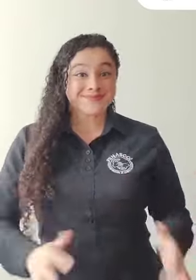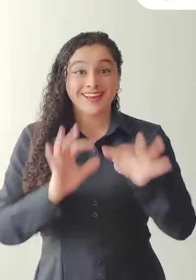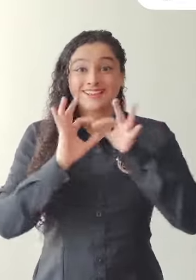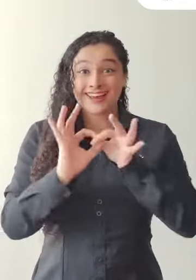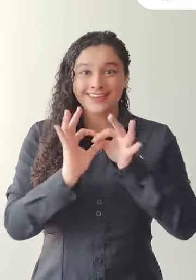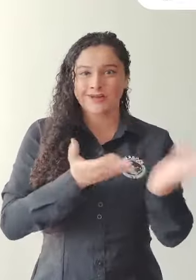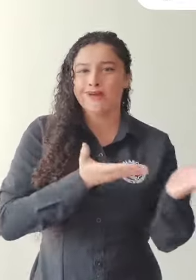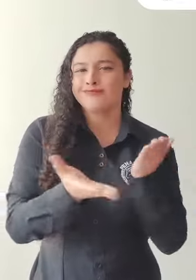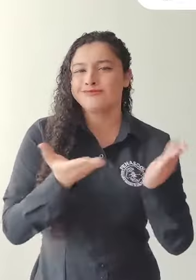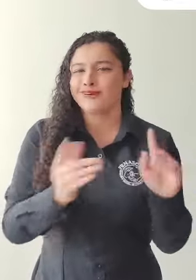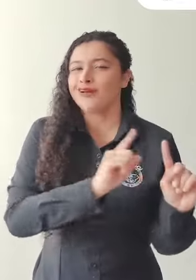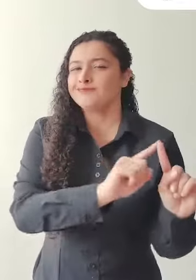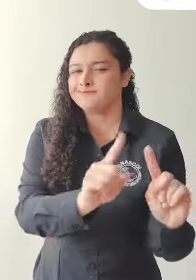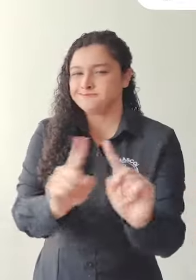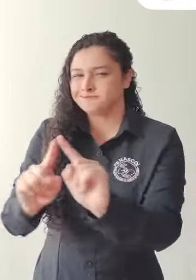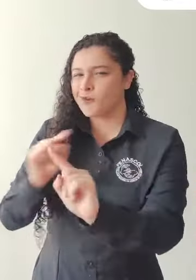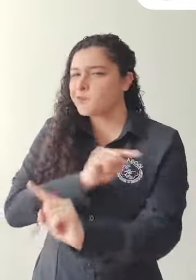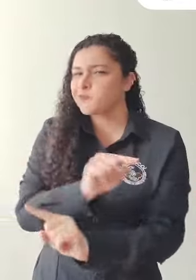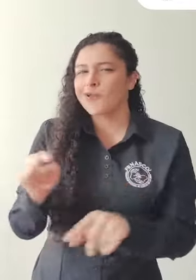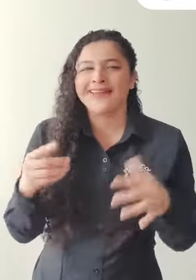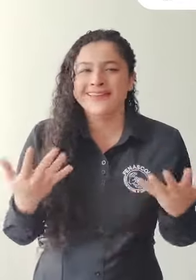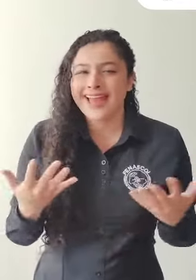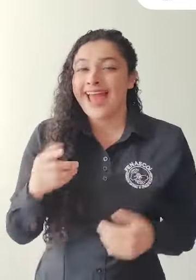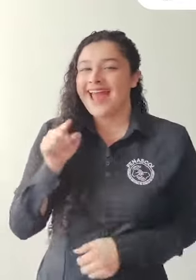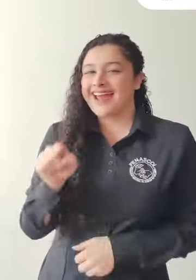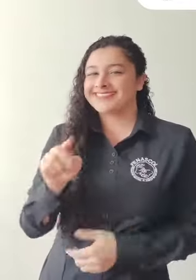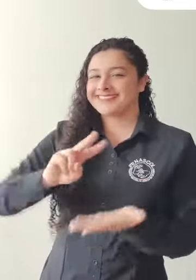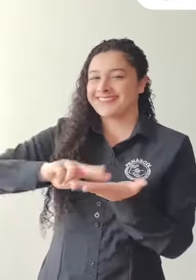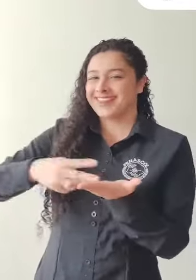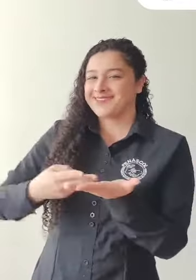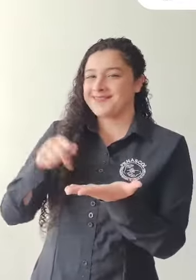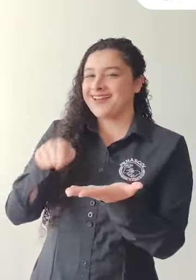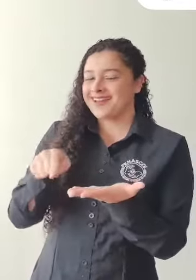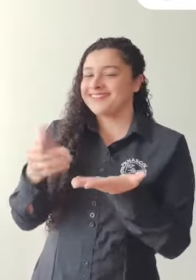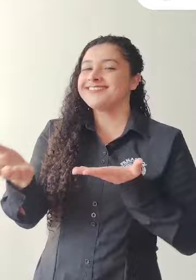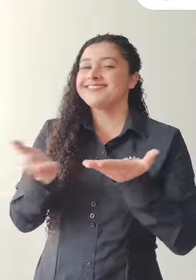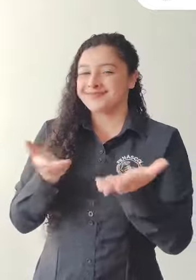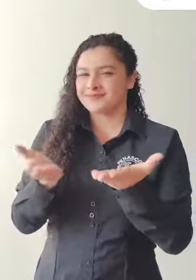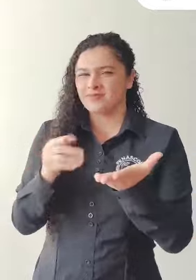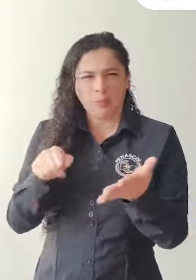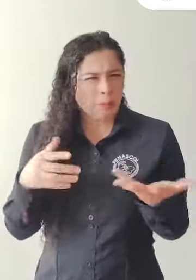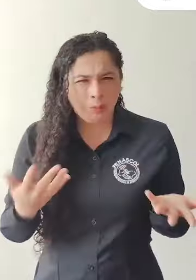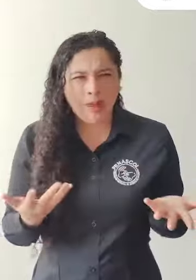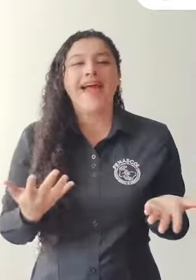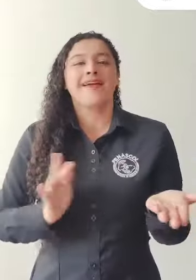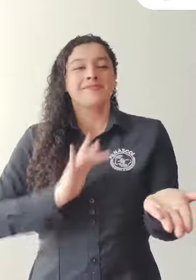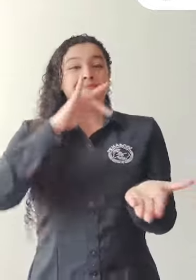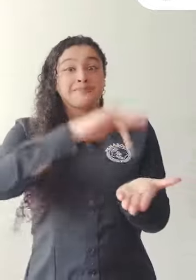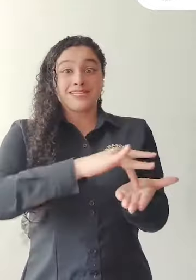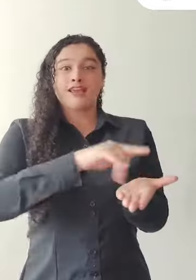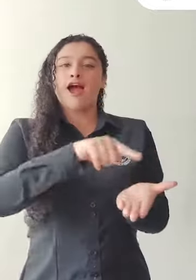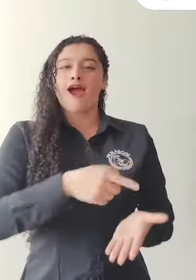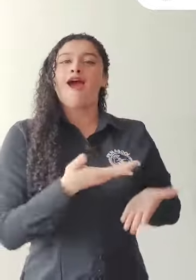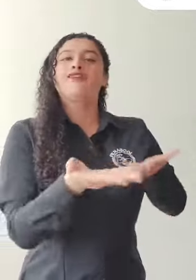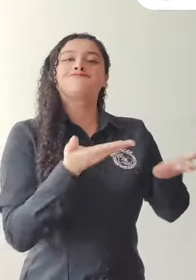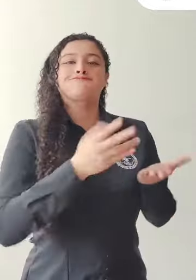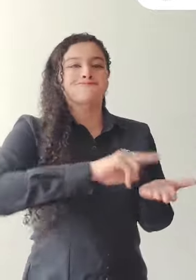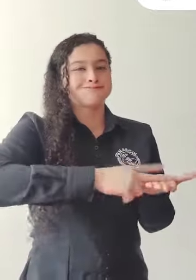Desde Fenascol se prestan distintos servicios, servicio de interpretación presencial, servicio de interpretación